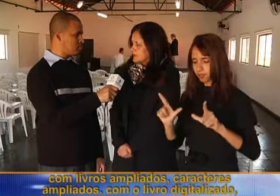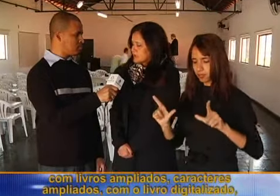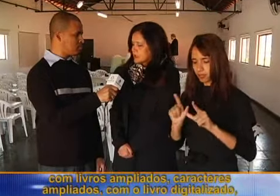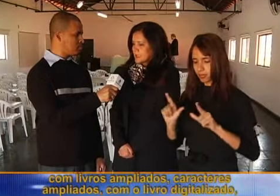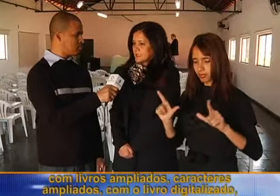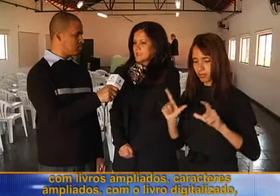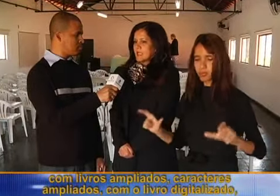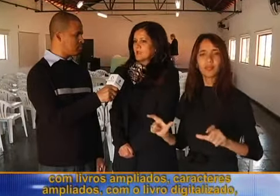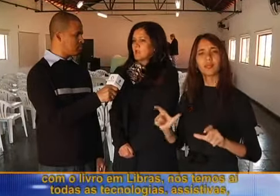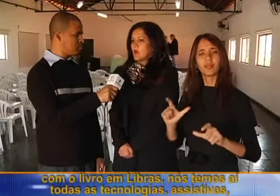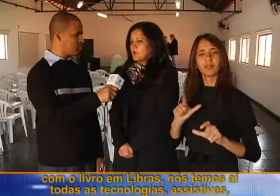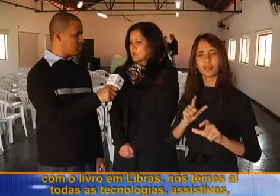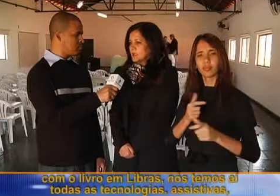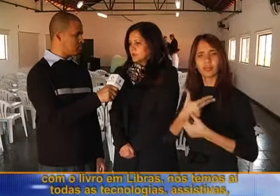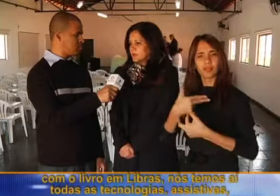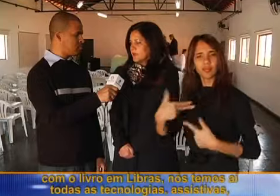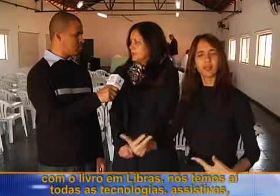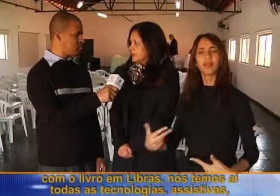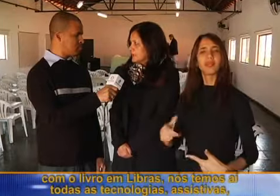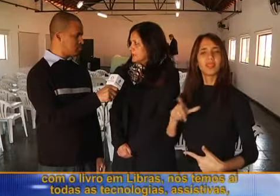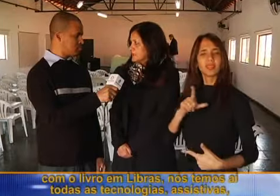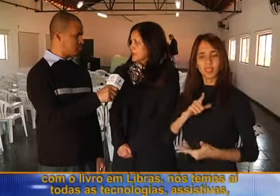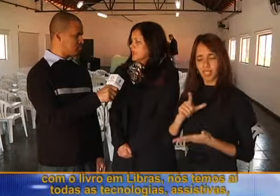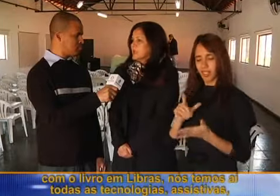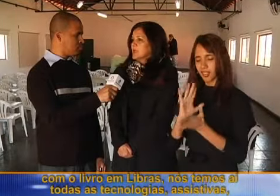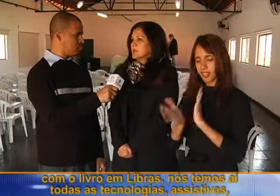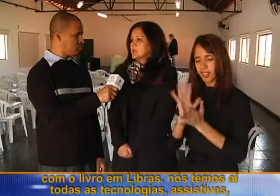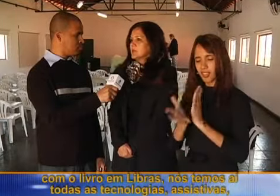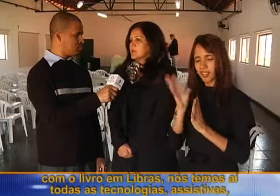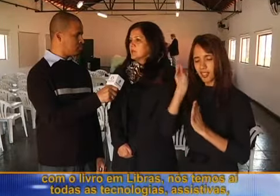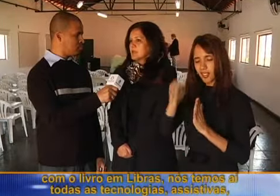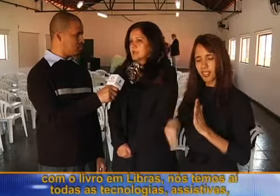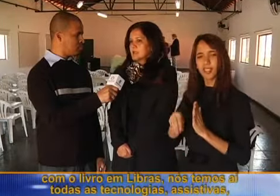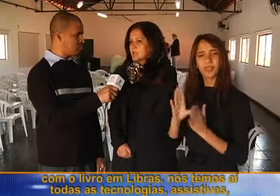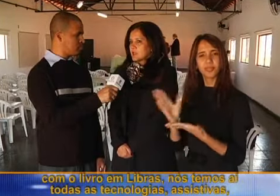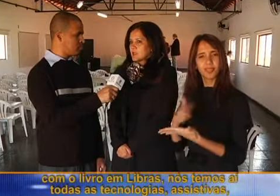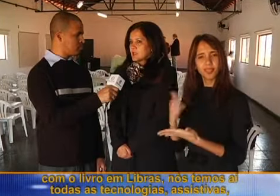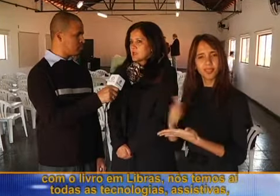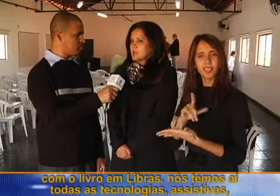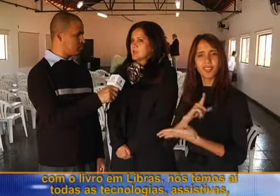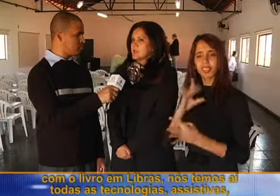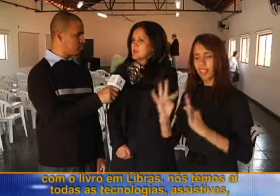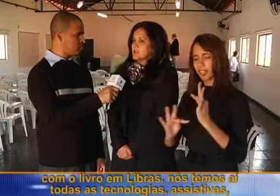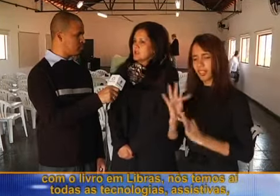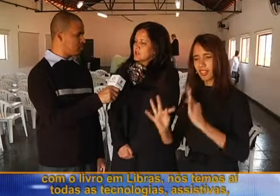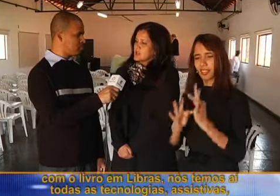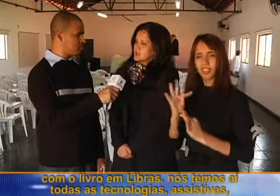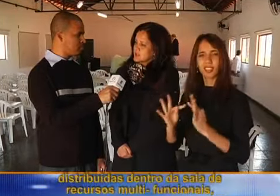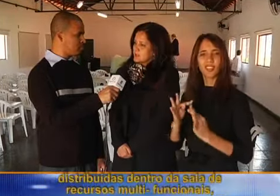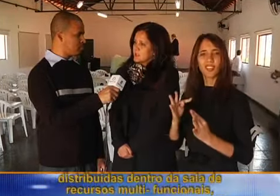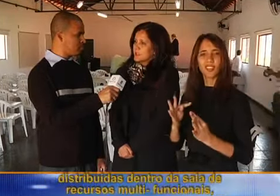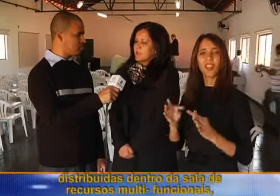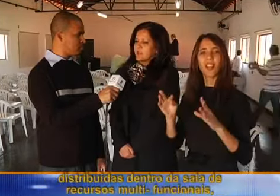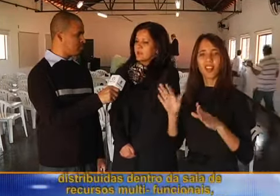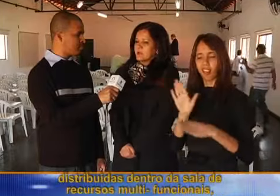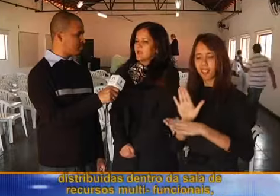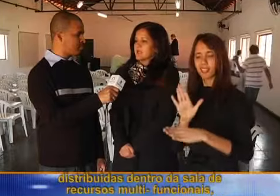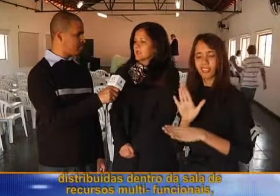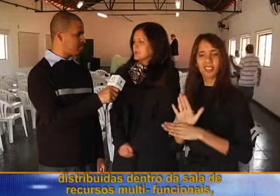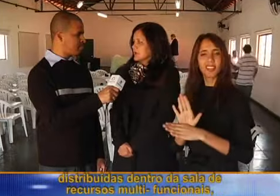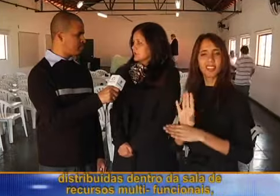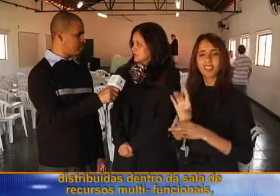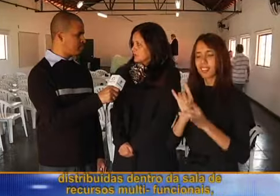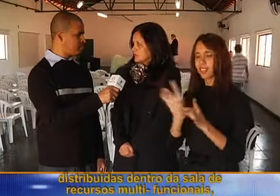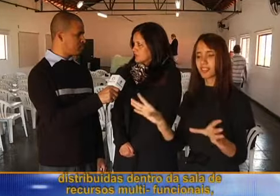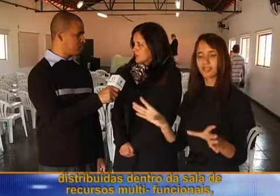digitalizado, com o livro em libras. Nós temos aí todas as tecnologias assistíveis distribuídas dentro